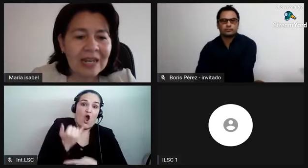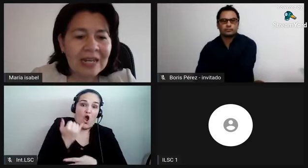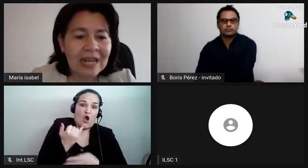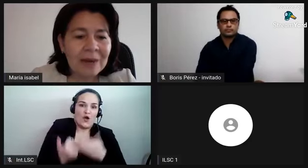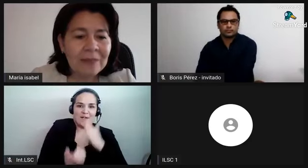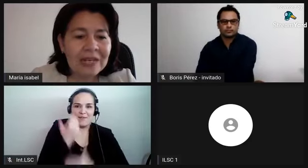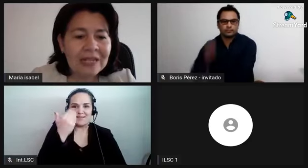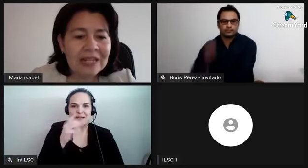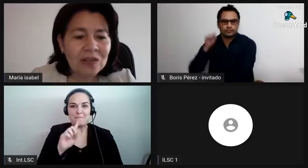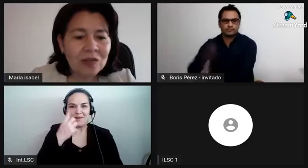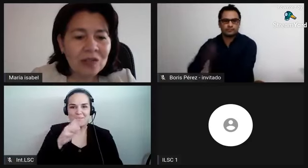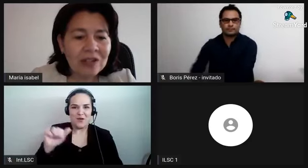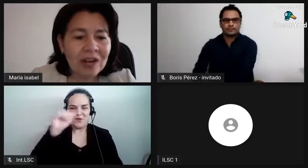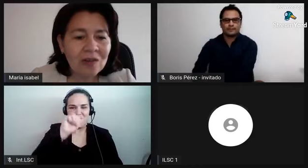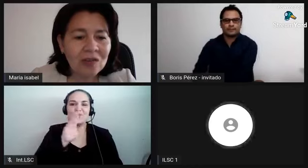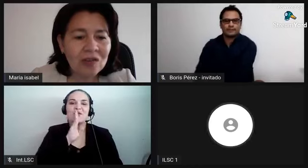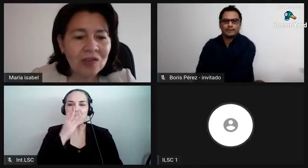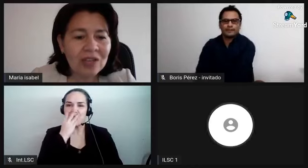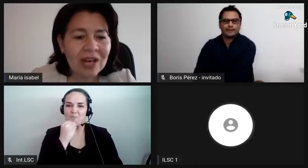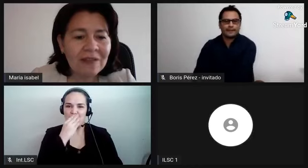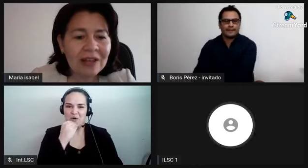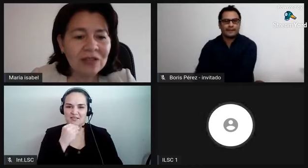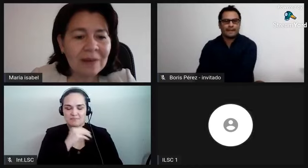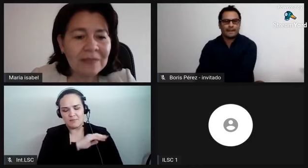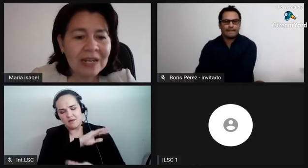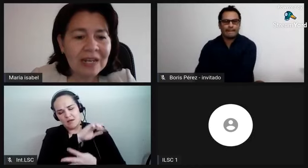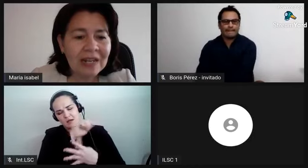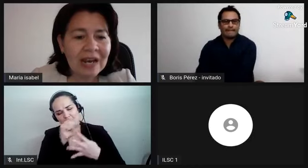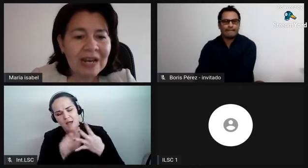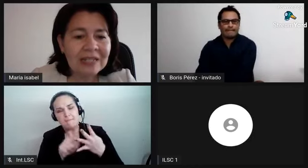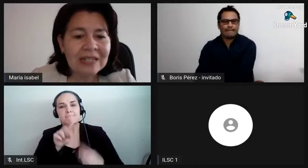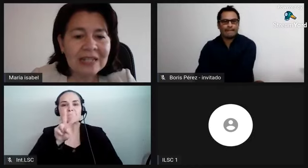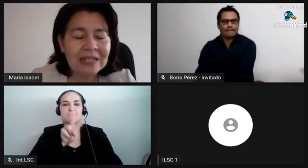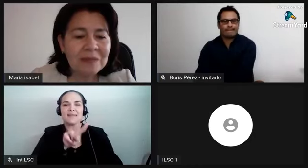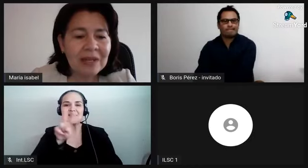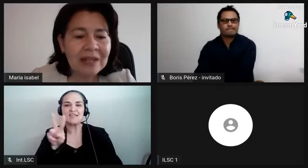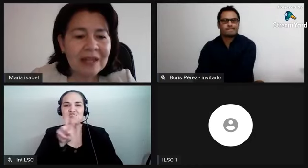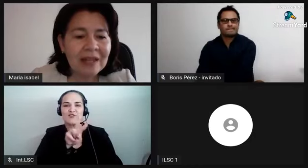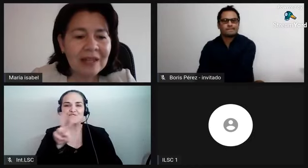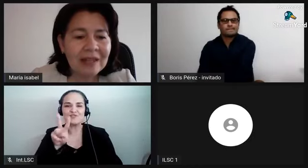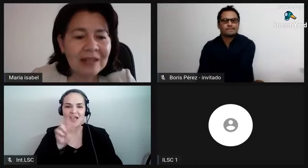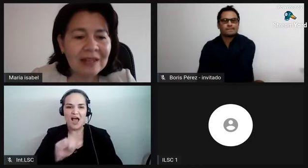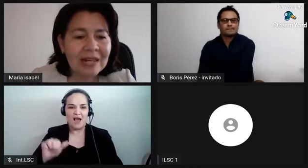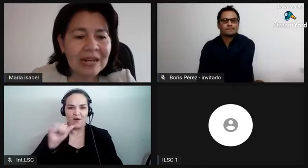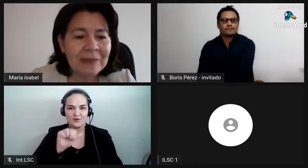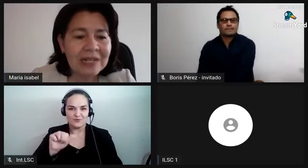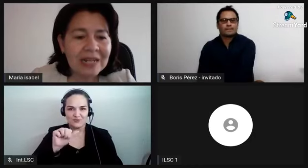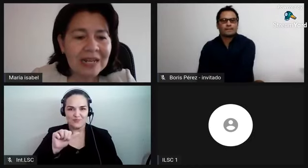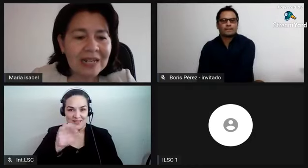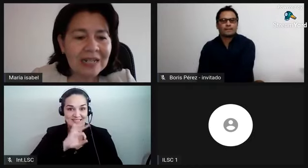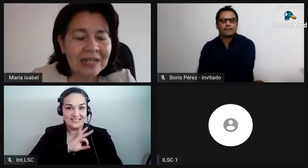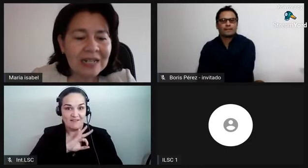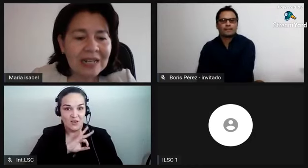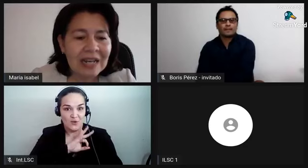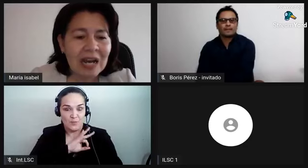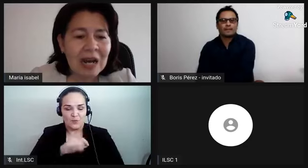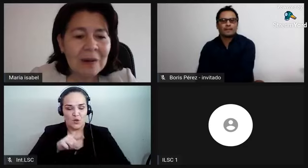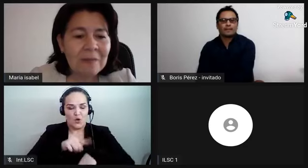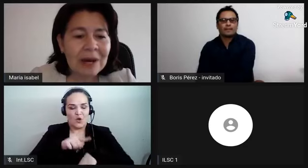el día 22 de agosto sábado también a las 10 y media de la mañana